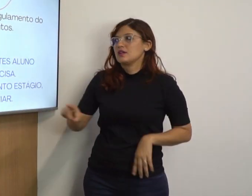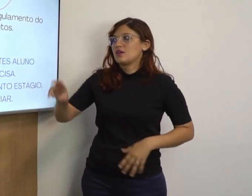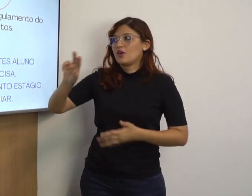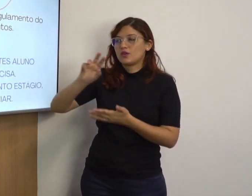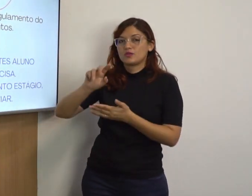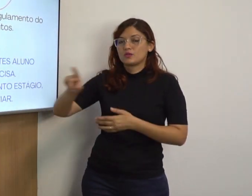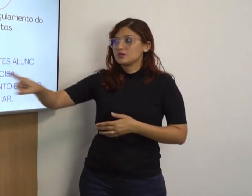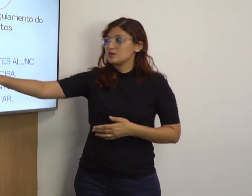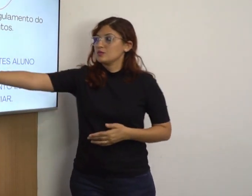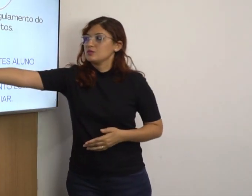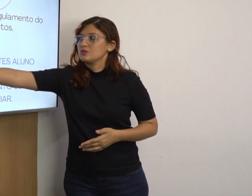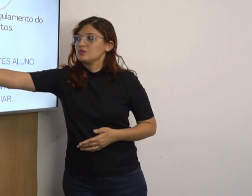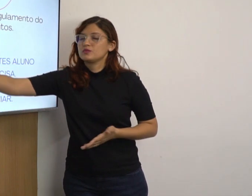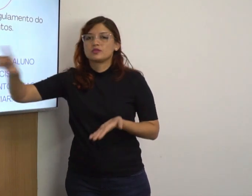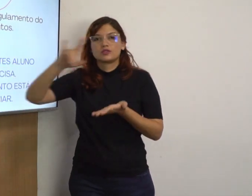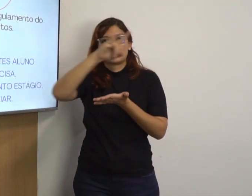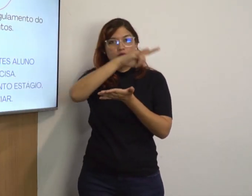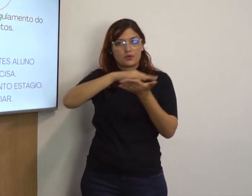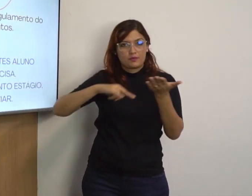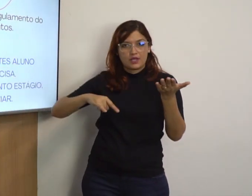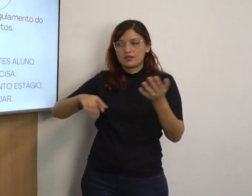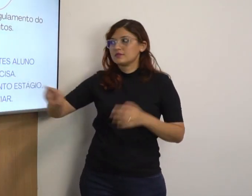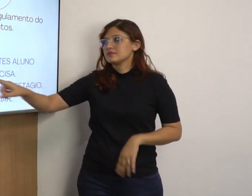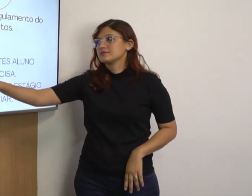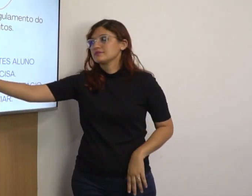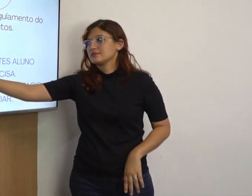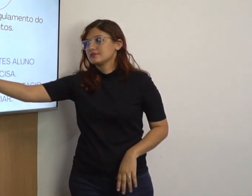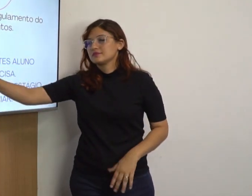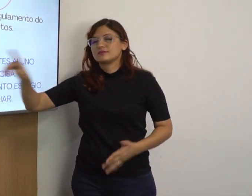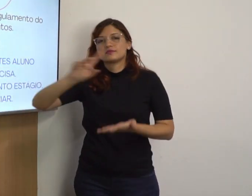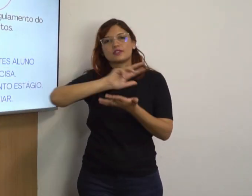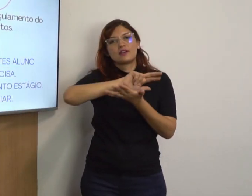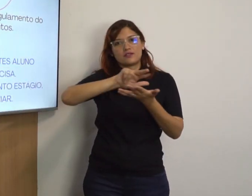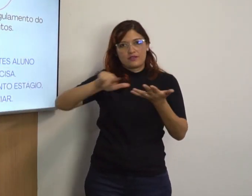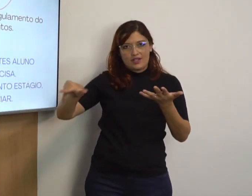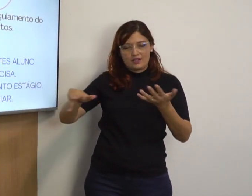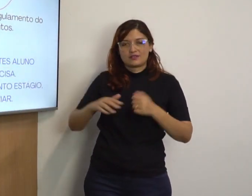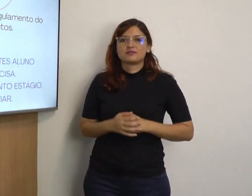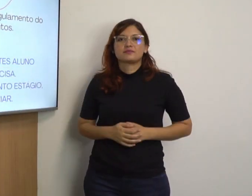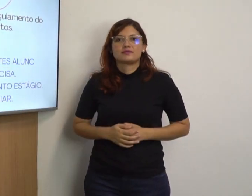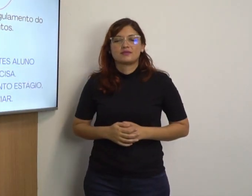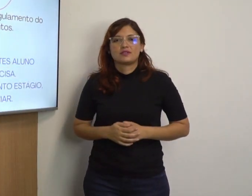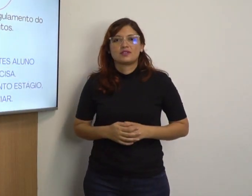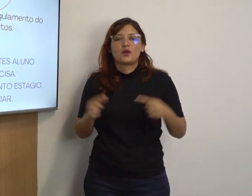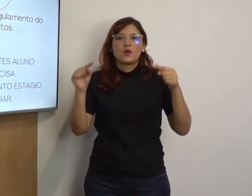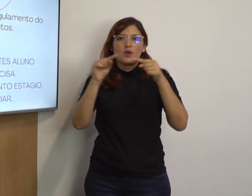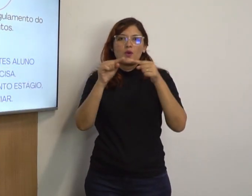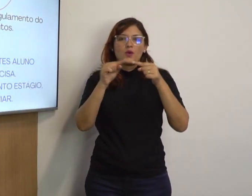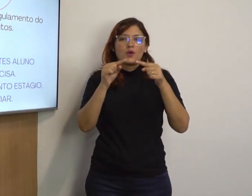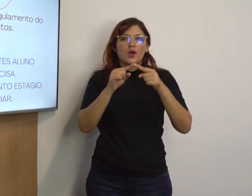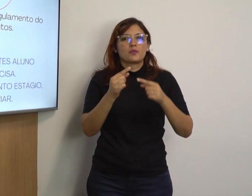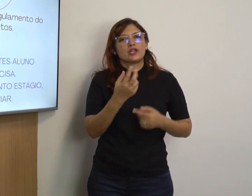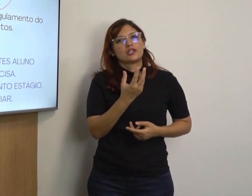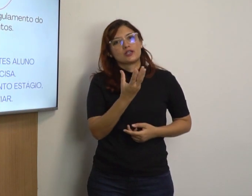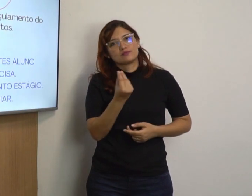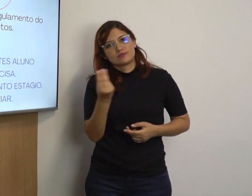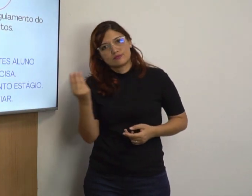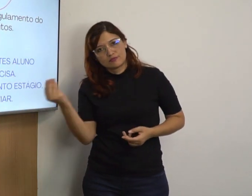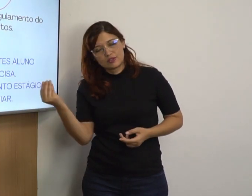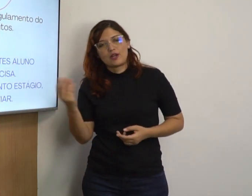Que vai dar esse sentido. Documento. Vários. Então, documento